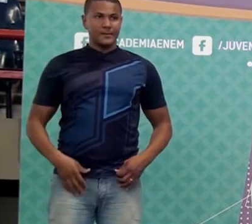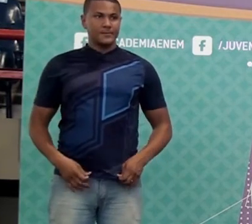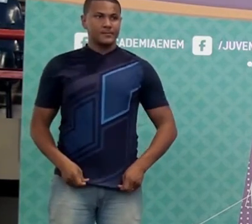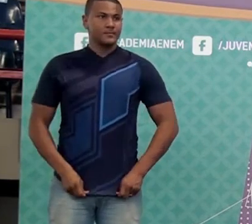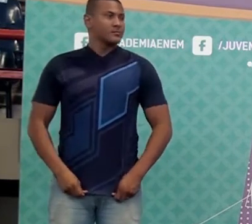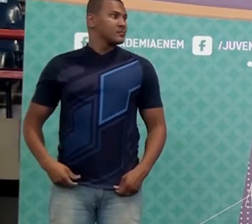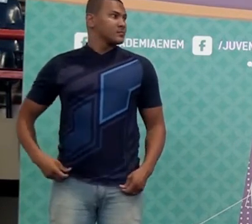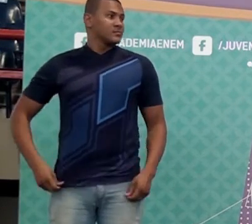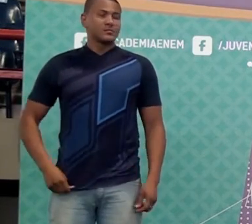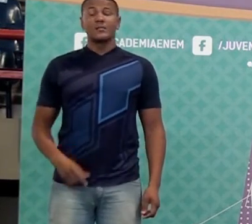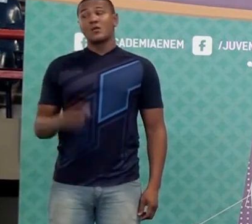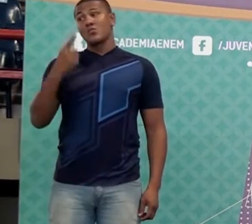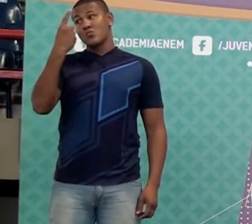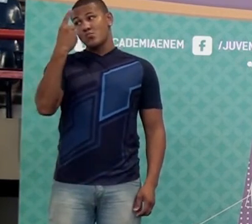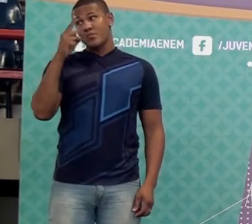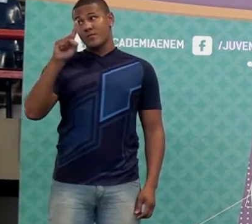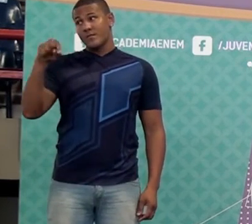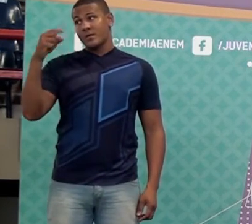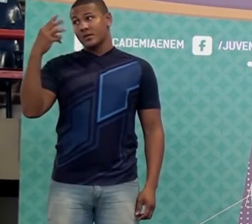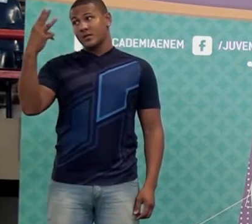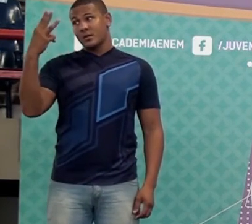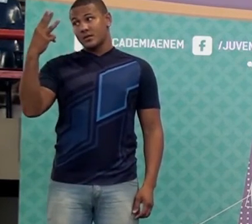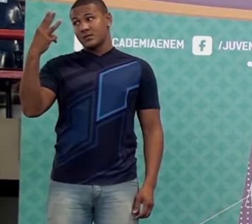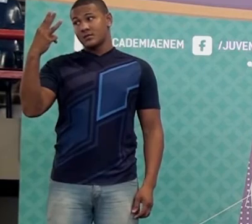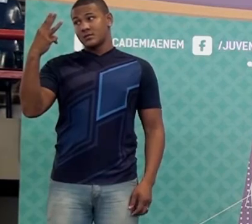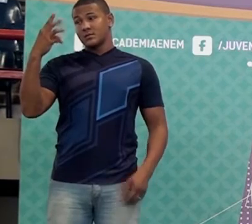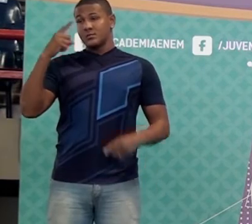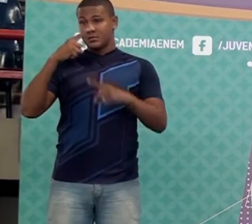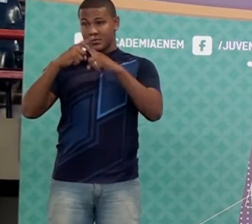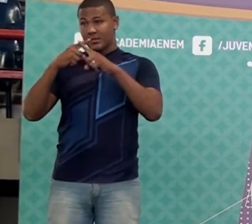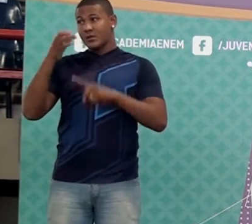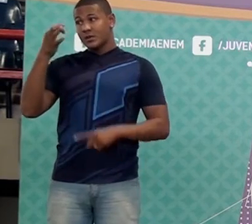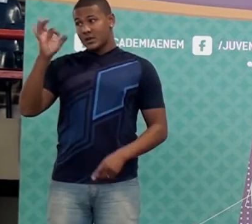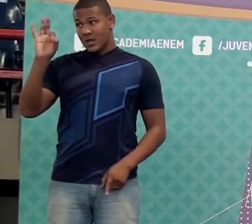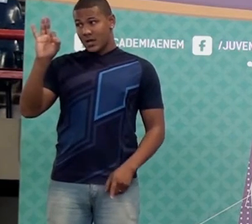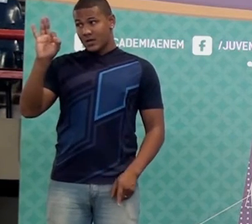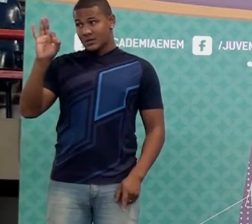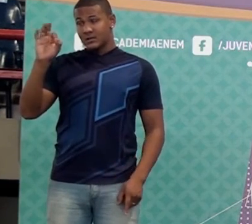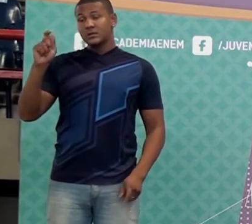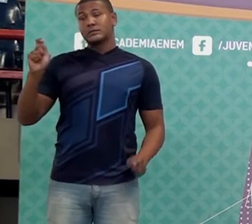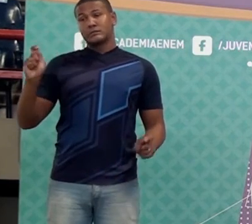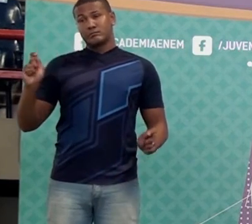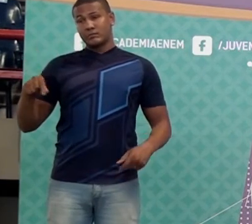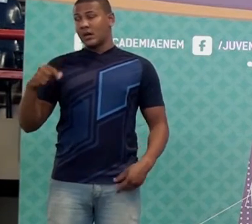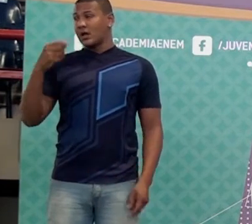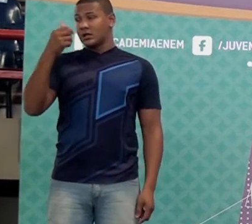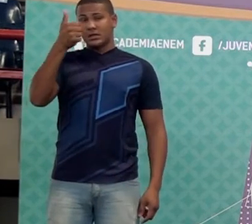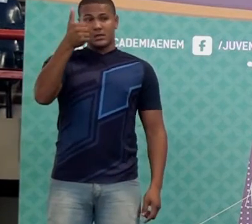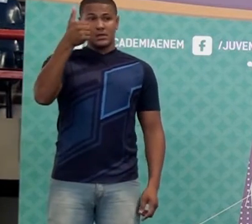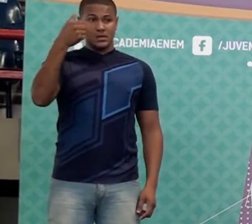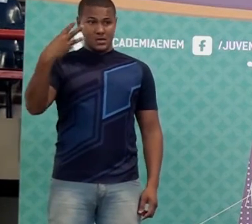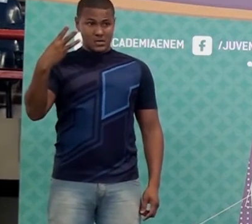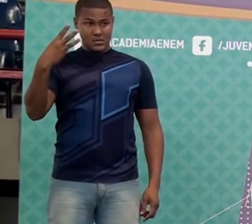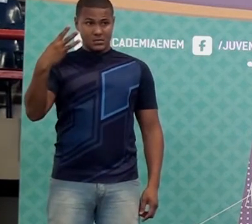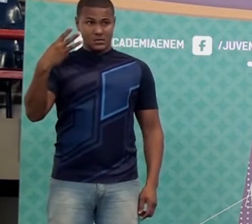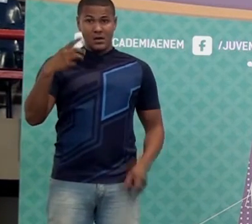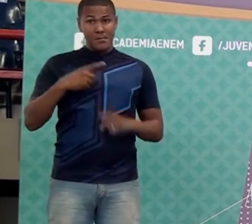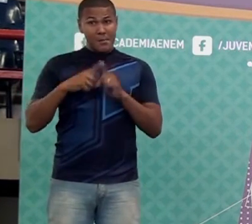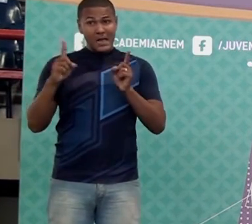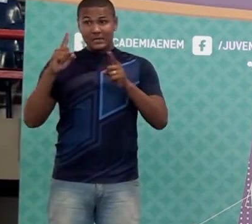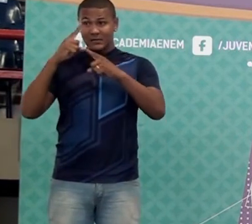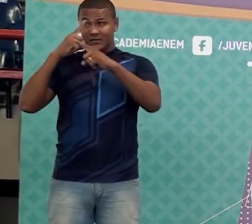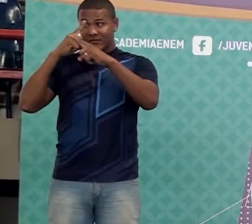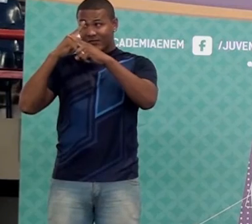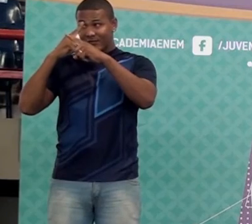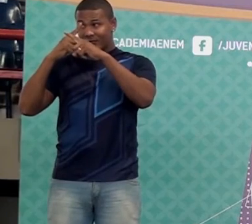Cuidado, Um vírgula três, se você multiplicar por dez, fica treze. Mas se você multiplicar por cem,